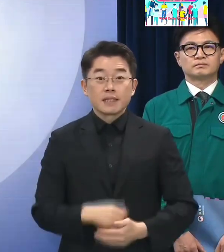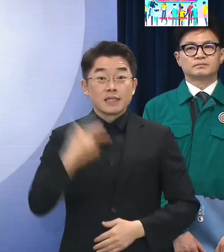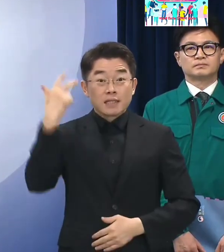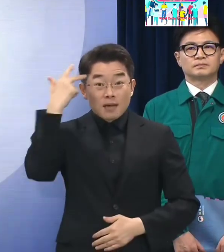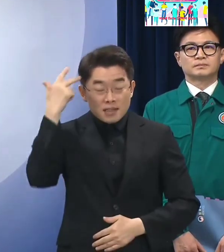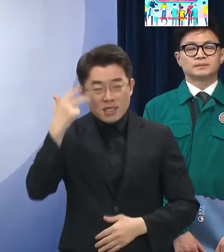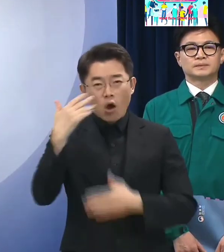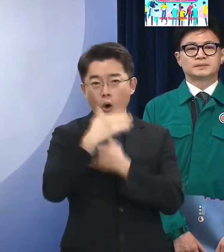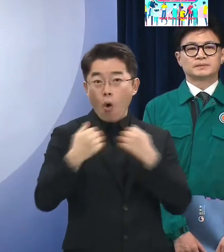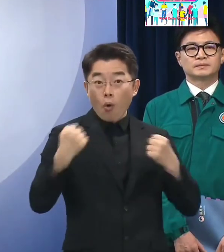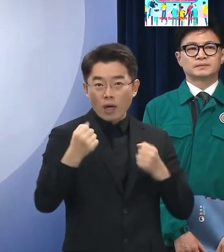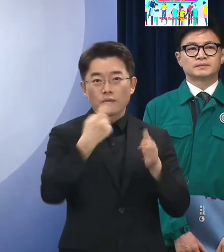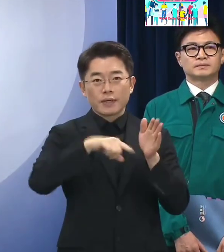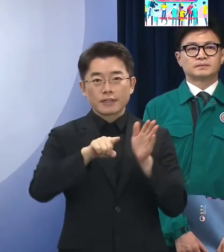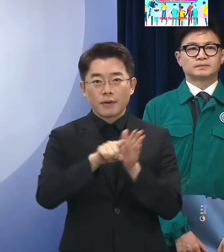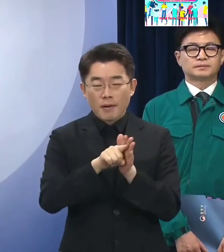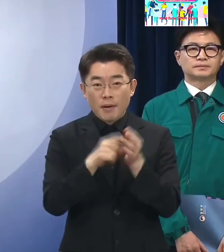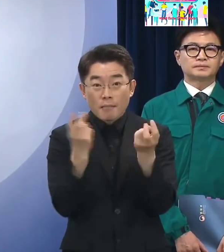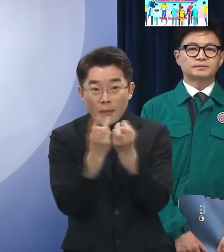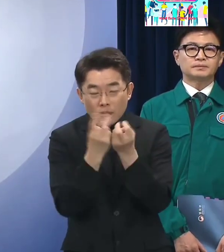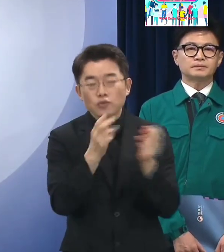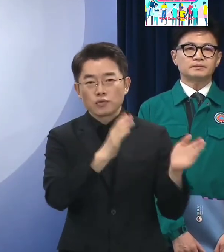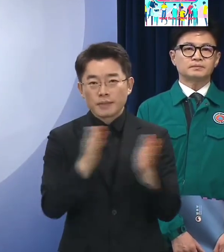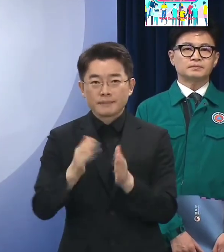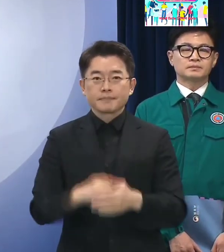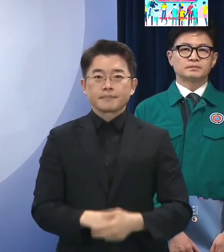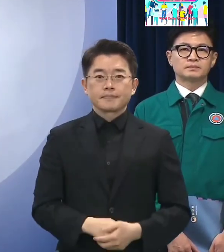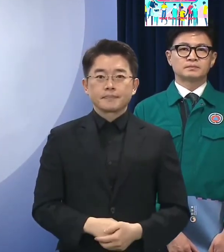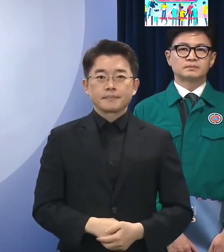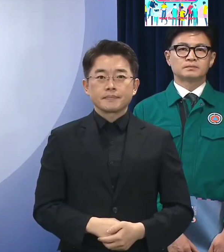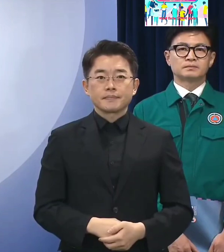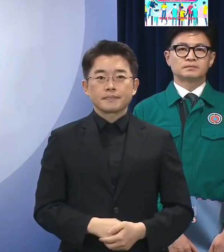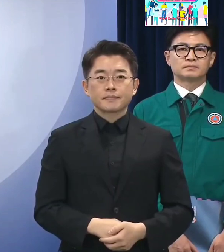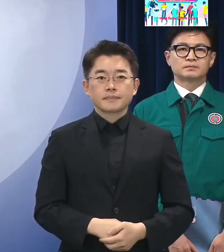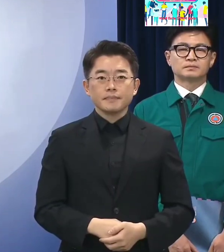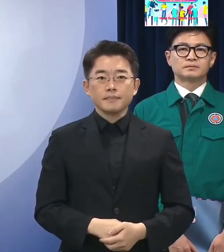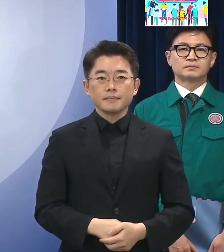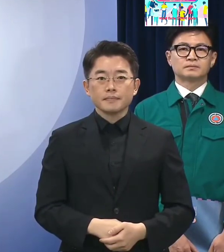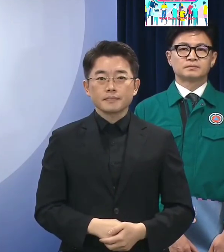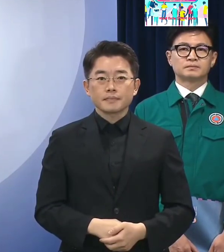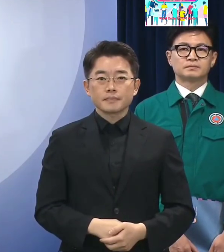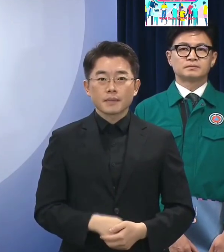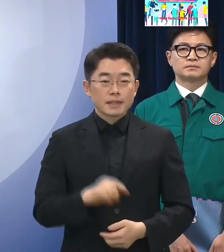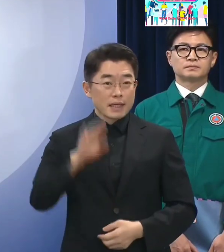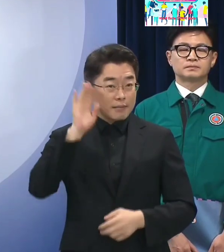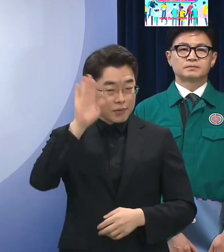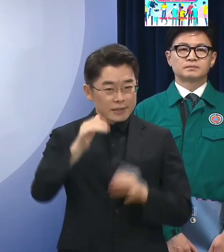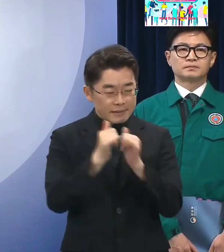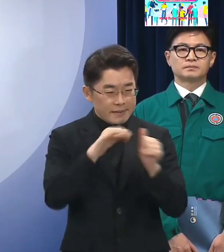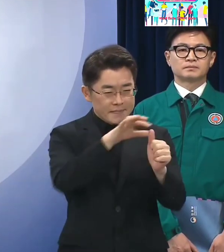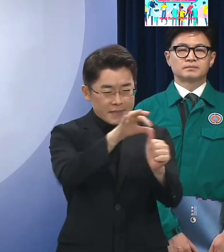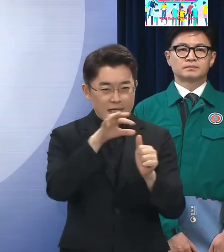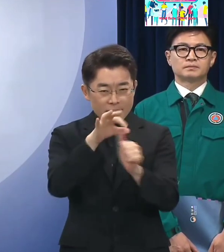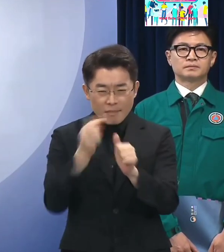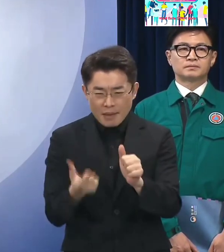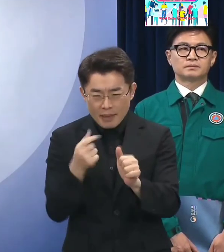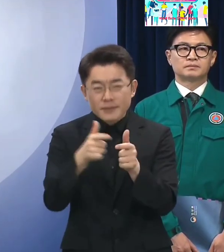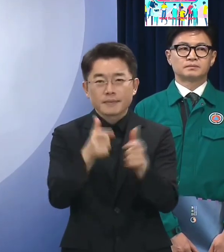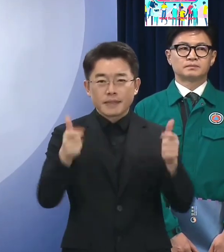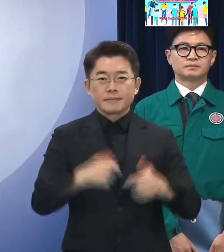전반을 재검토하고 혁신하겠습니다 이에 필요한 인프라 확충도 서두르겠습니다